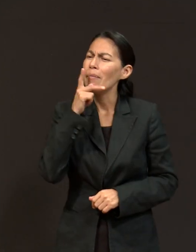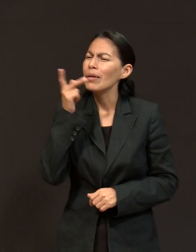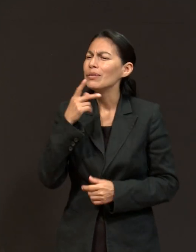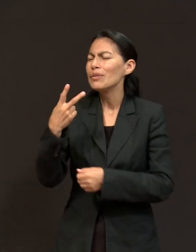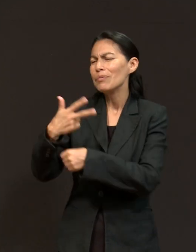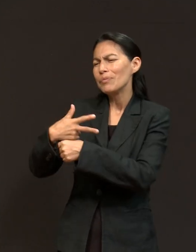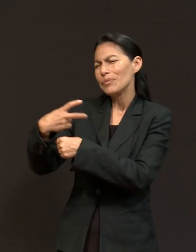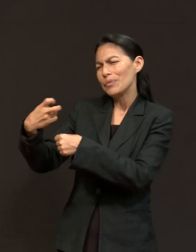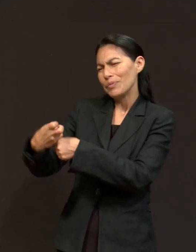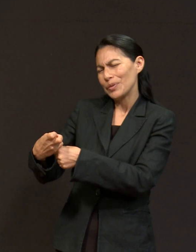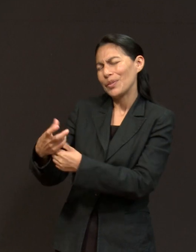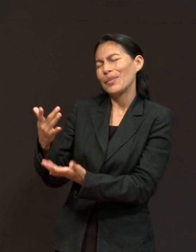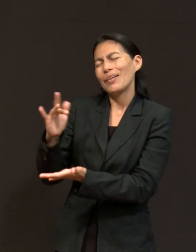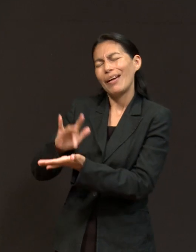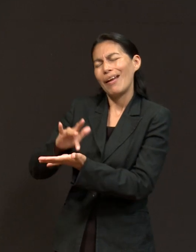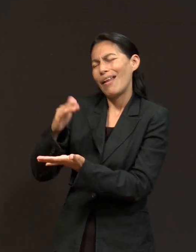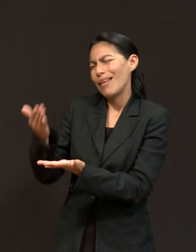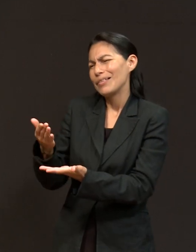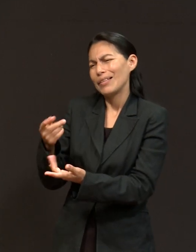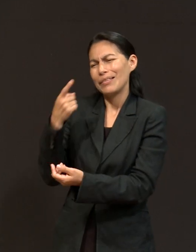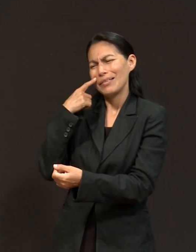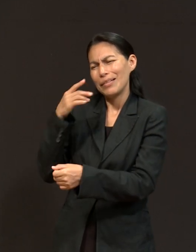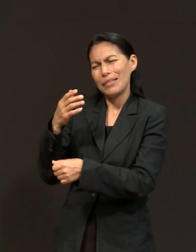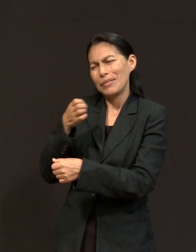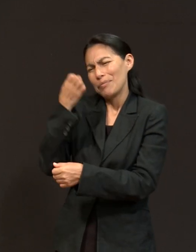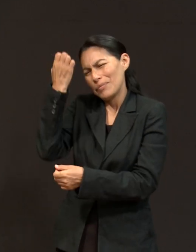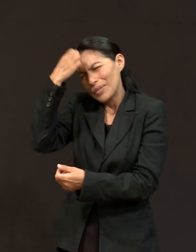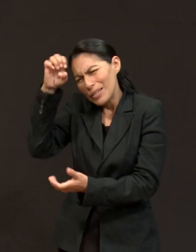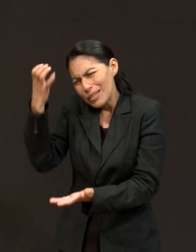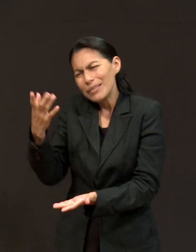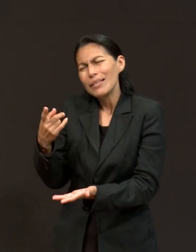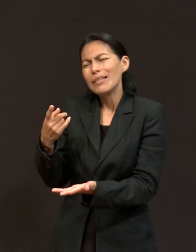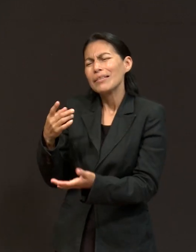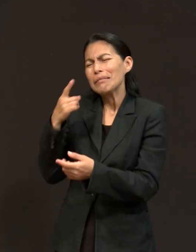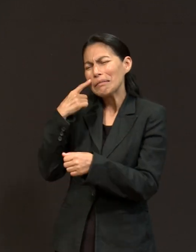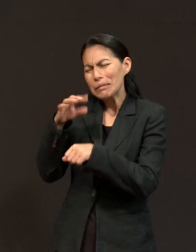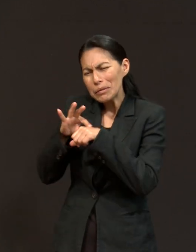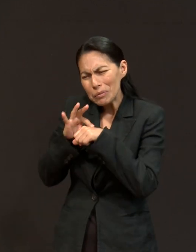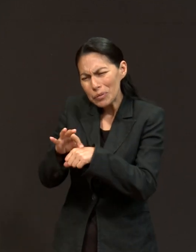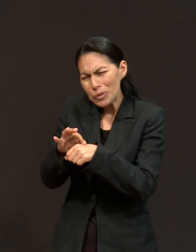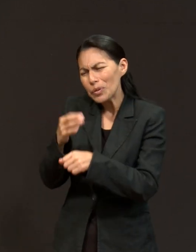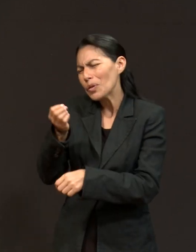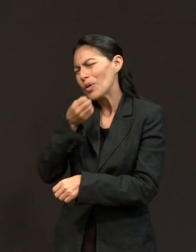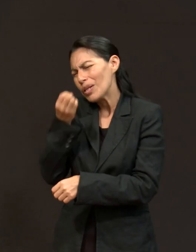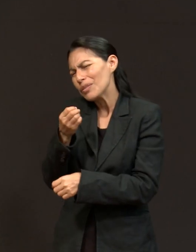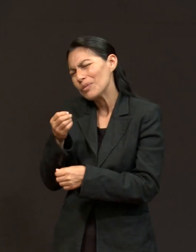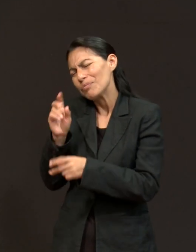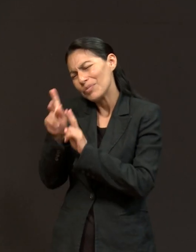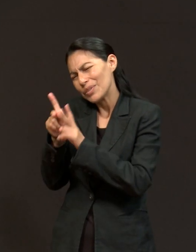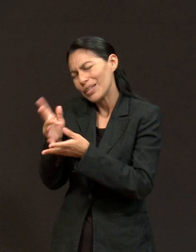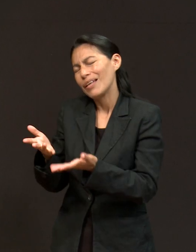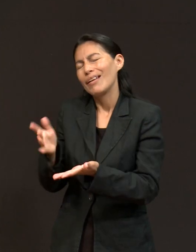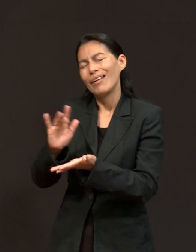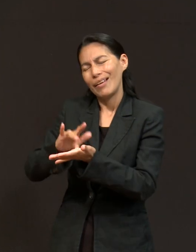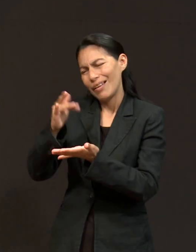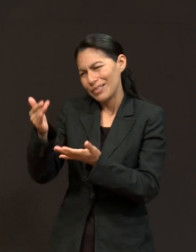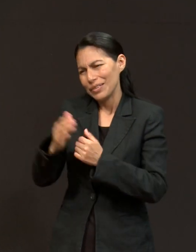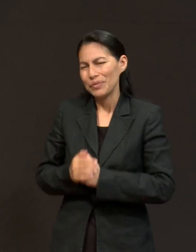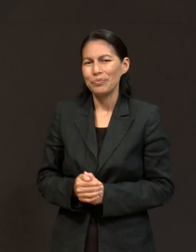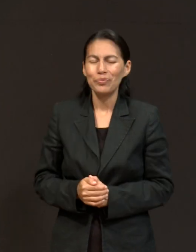por la invitación que me hizo a poder compartir una experiencia o experiencias acerca de la oración. Muy bien, cuéntanos algo acerca de